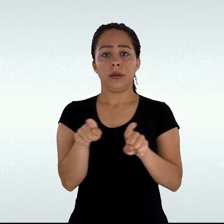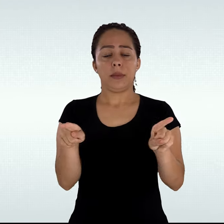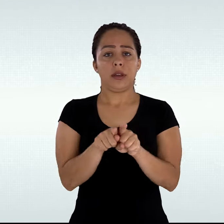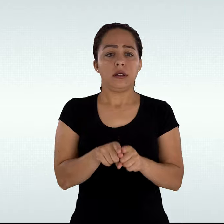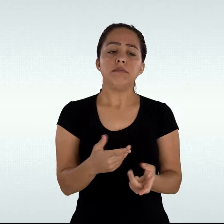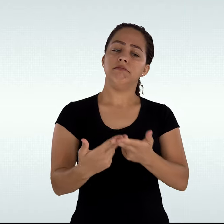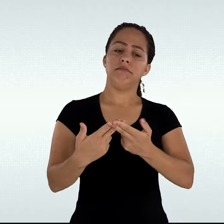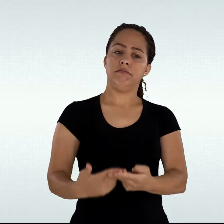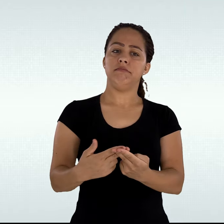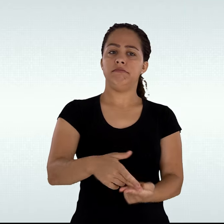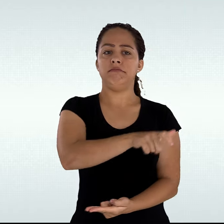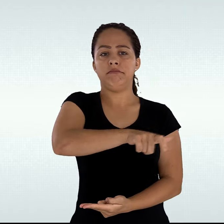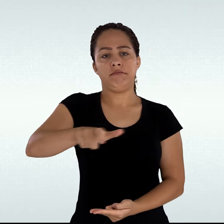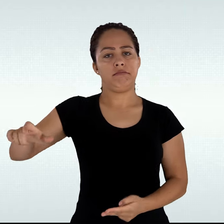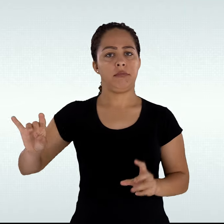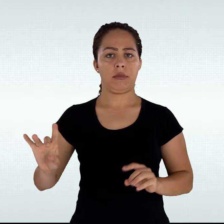e apreço à tolerância.